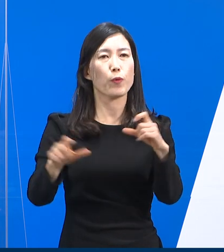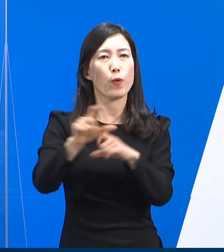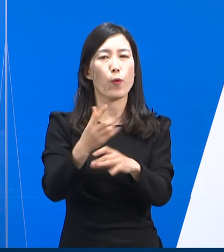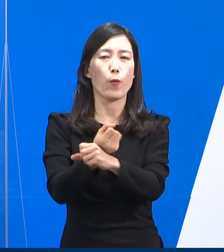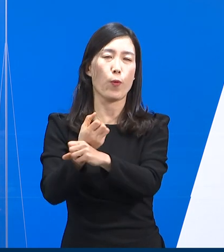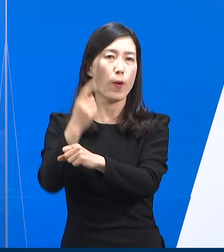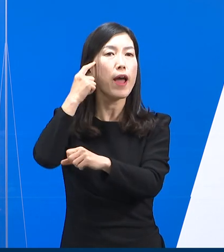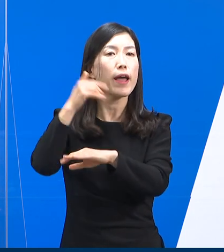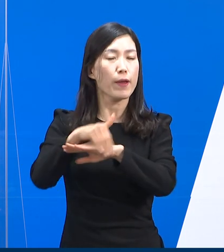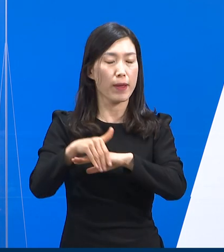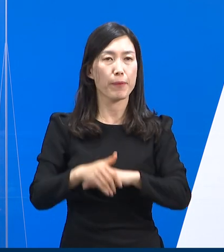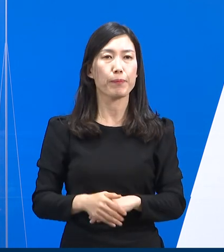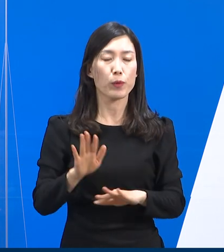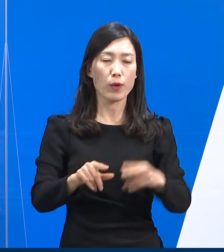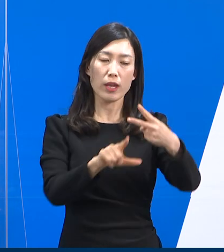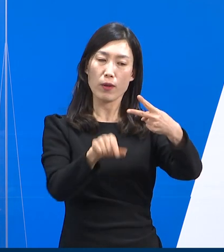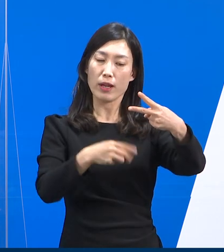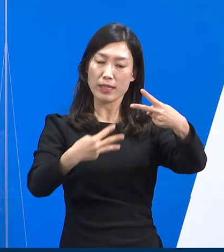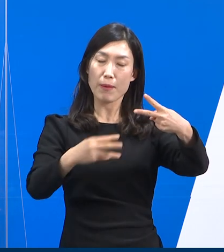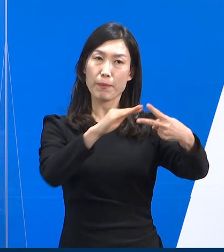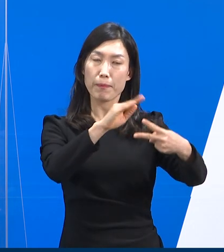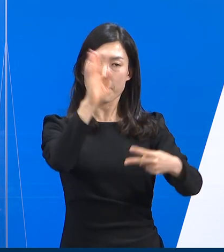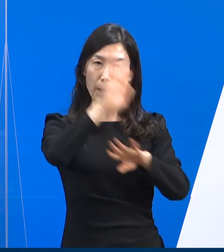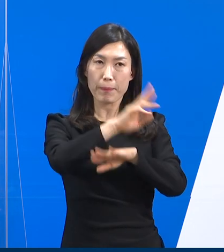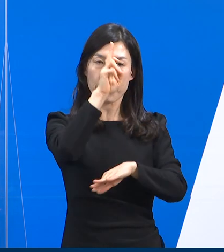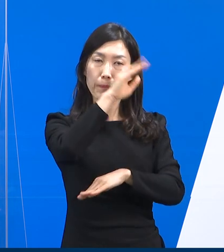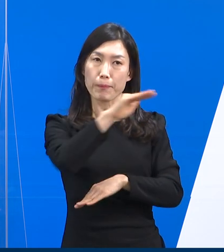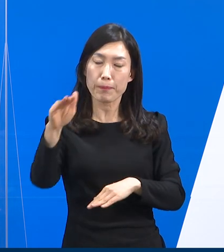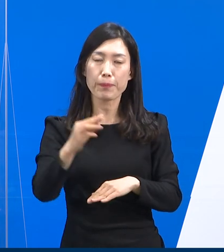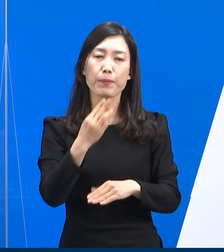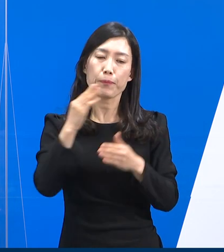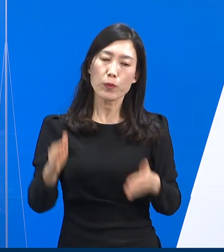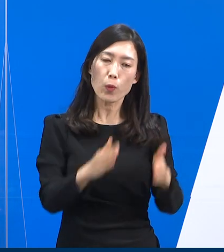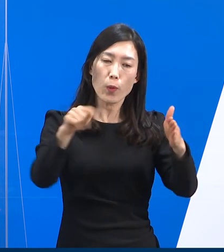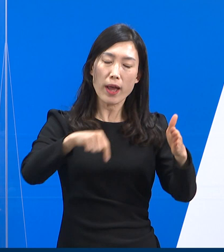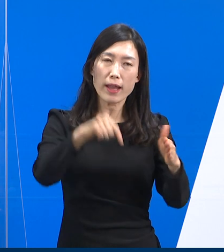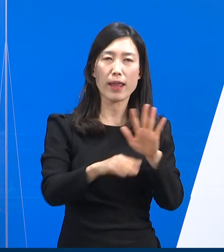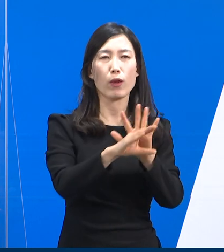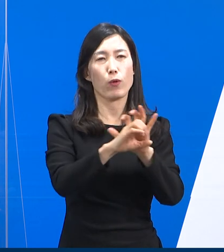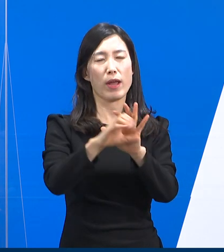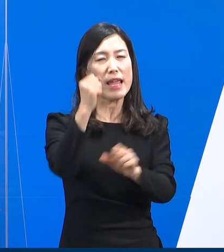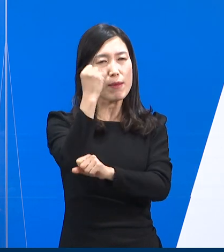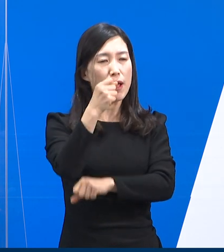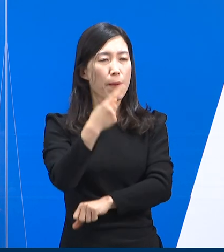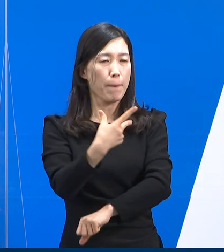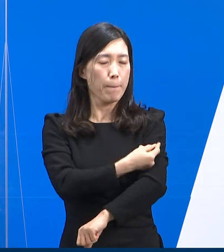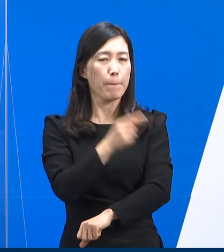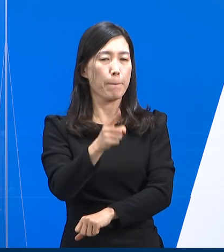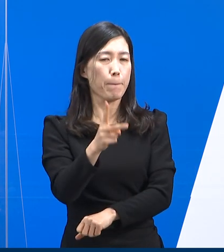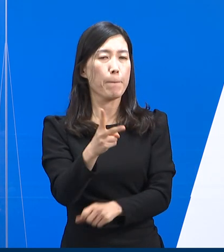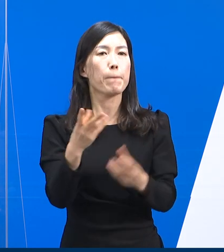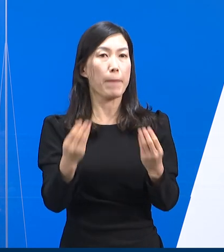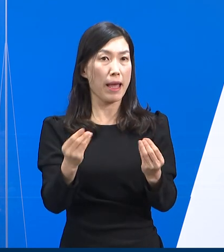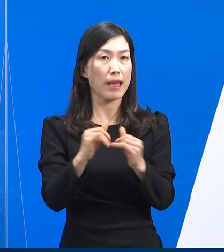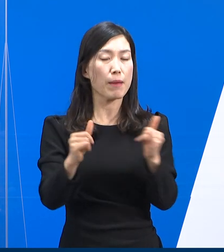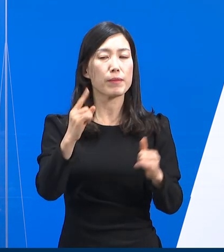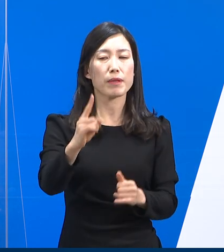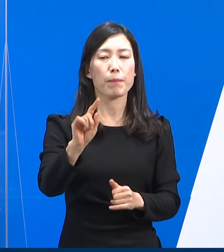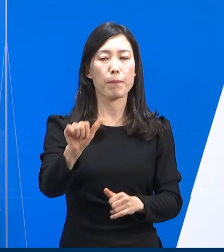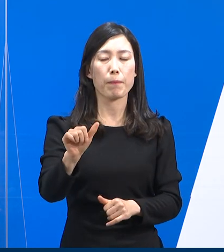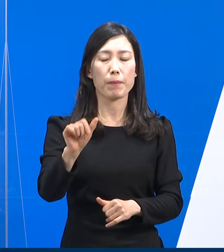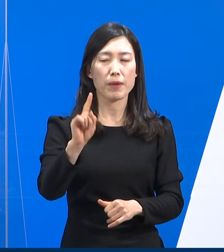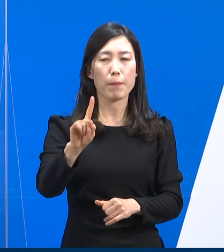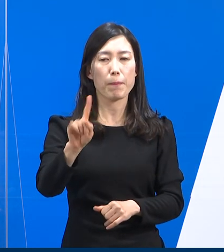예방접종 현황입니다. 2월 3일 0시 기준 경기도민 가운데 코로나19 기본접종을 완료한 사람은 총 1